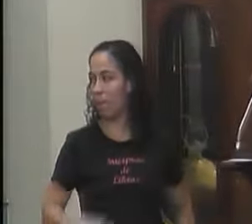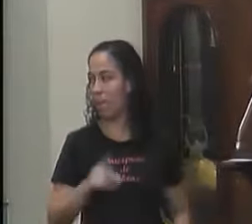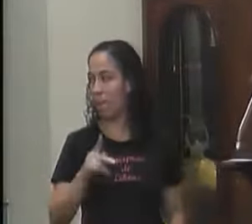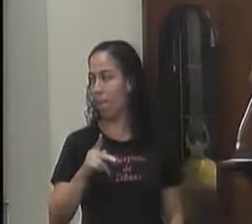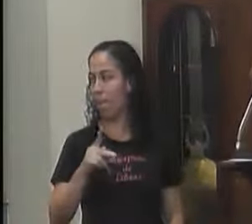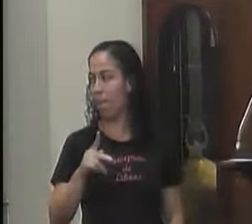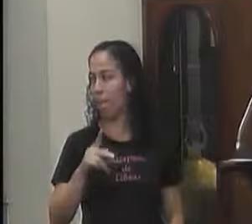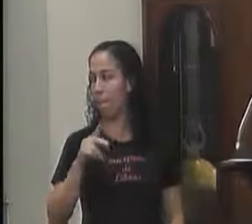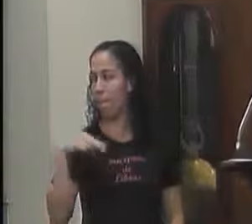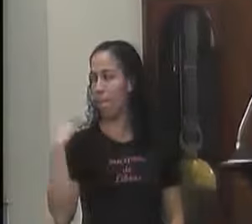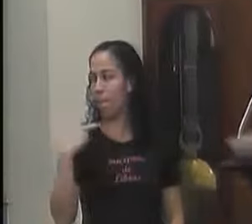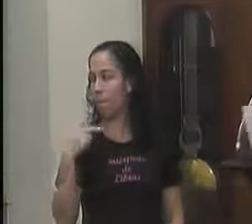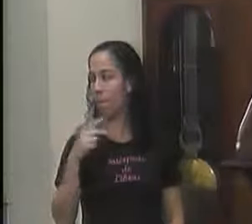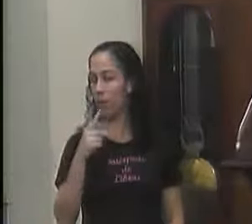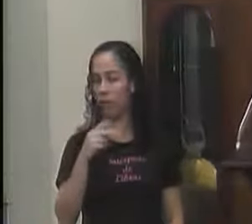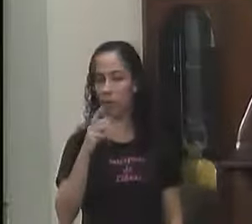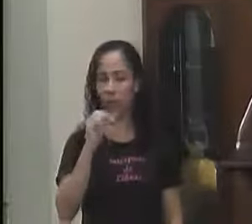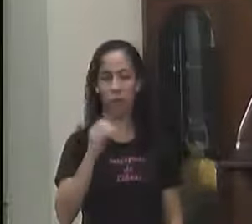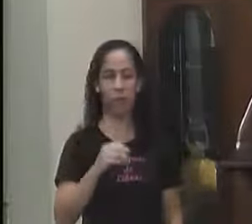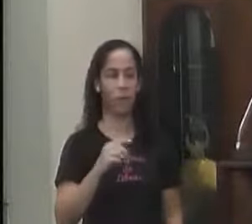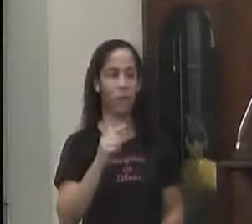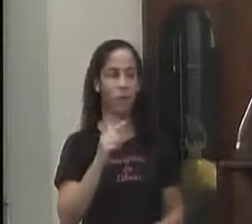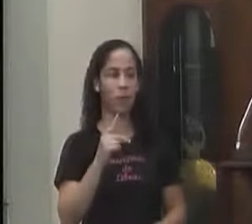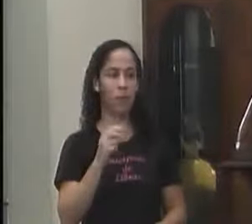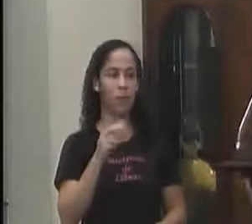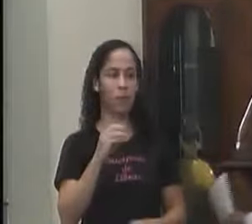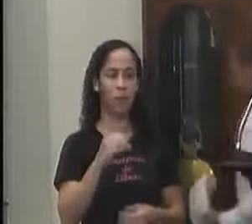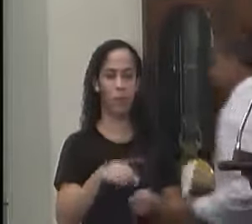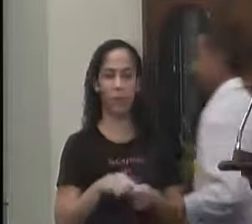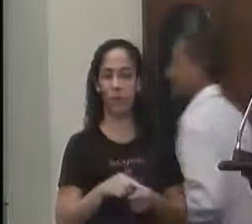Vereador Pedro Paulo Magalhães Graça